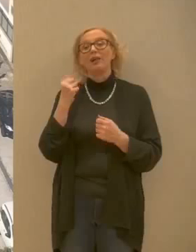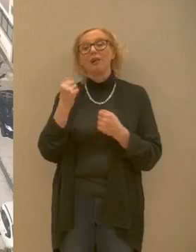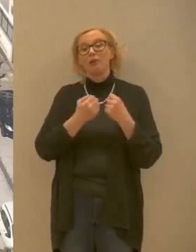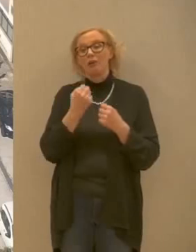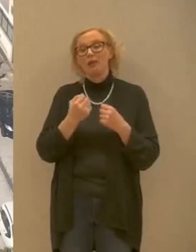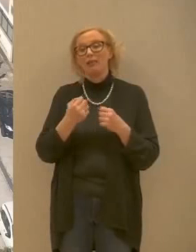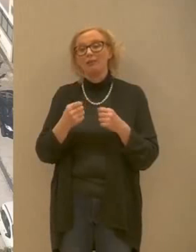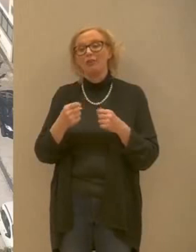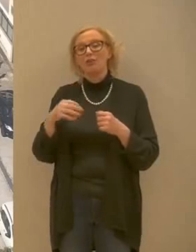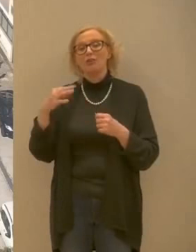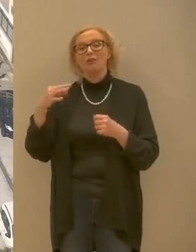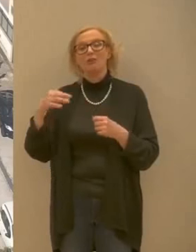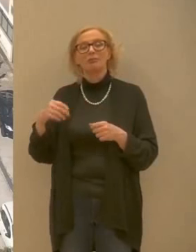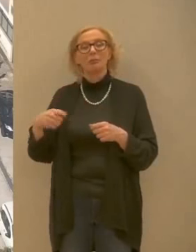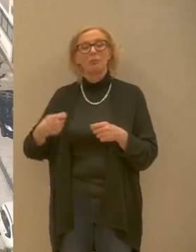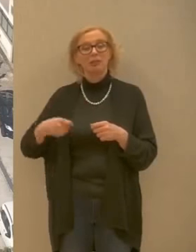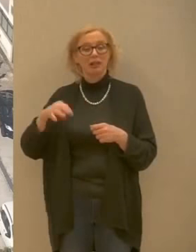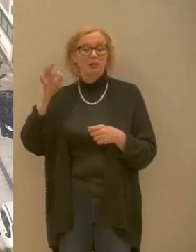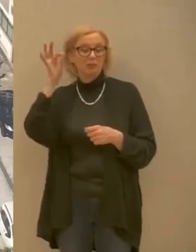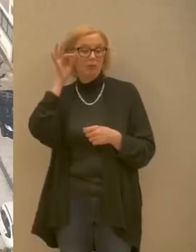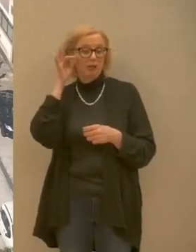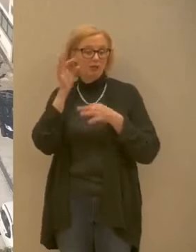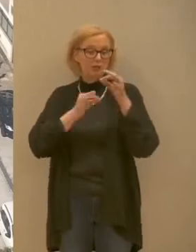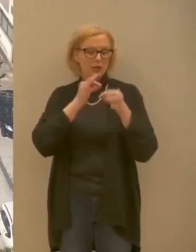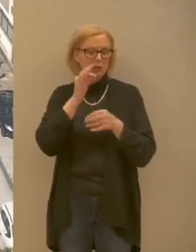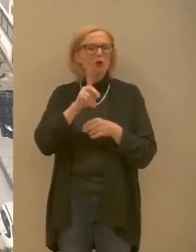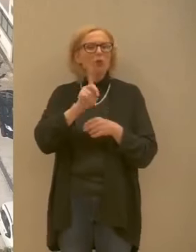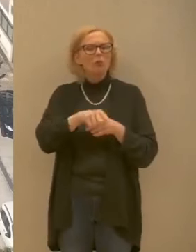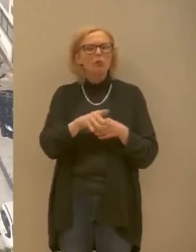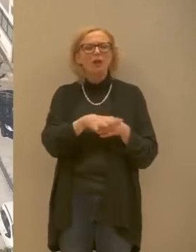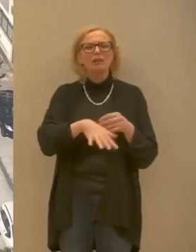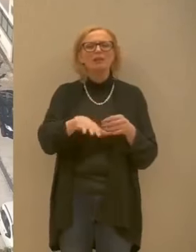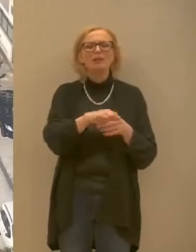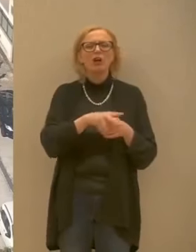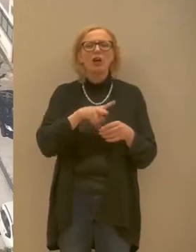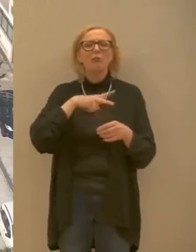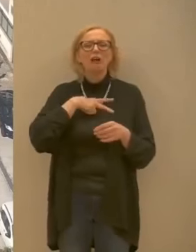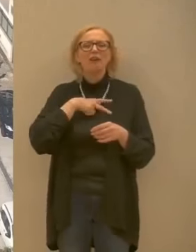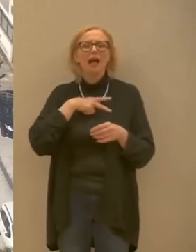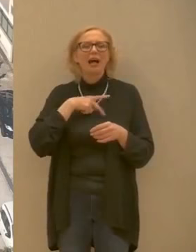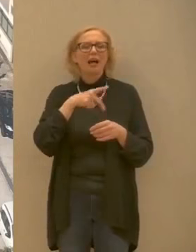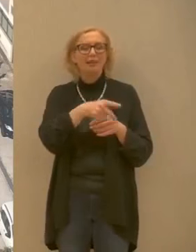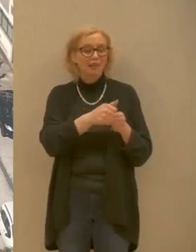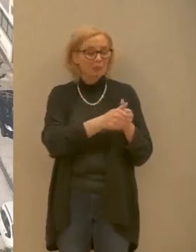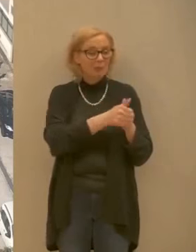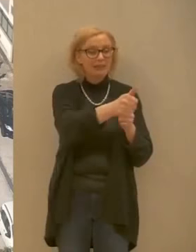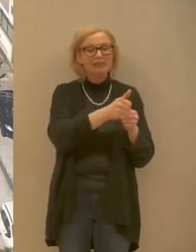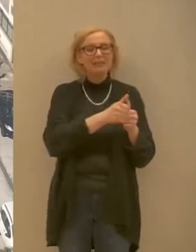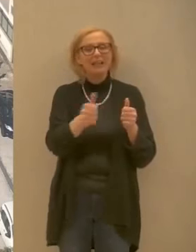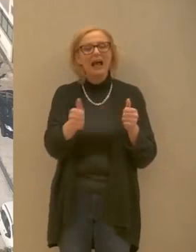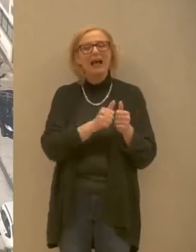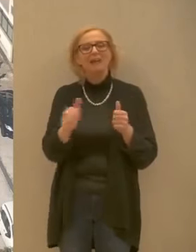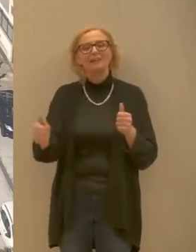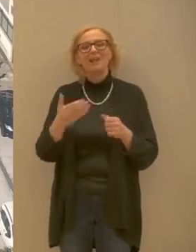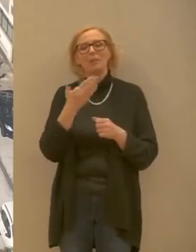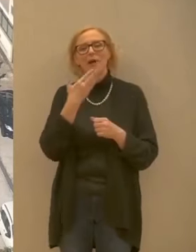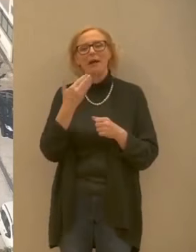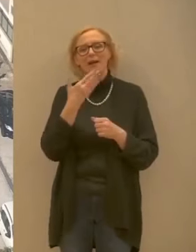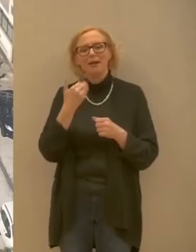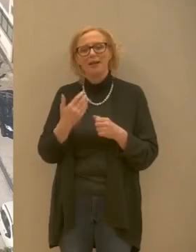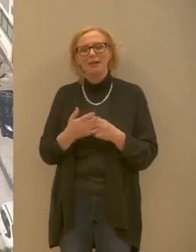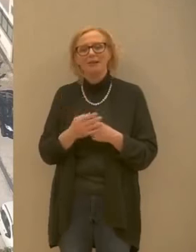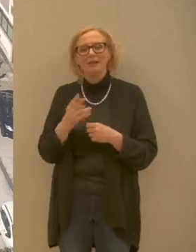che anche in spazi privati le persone non stanno rispettando la regola della distanza la fotografia che state